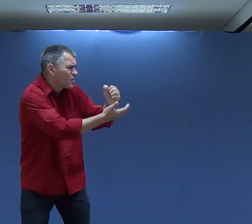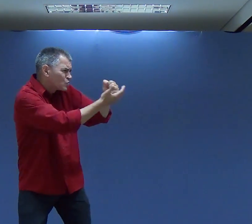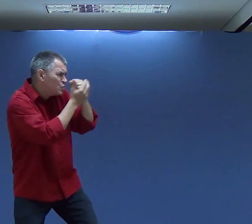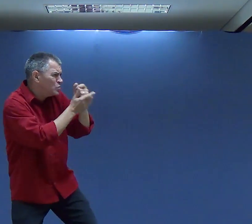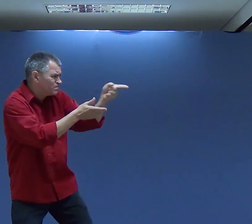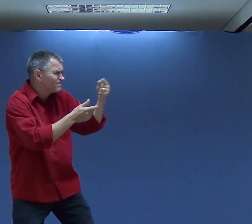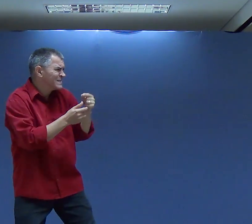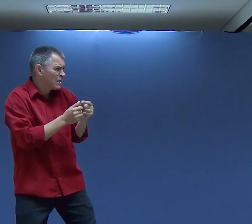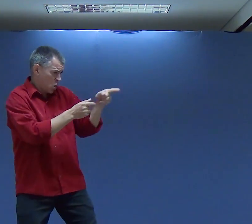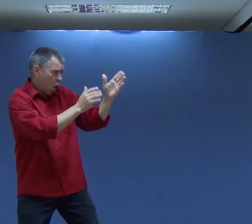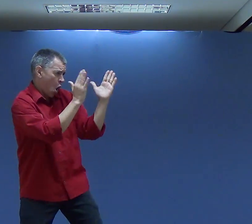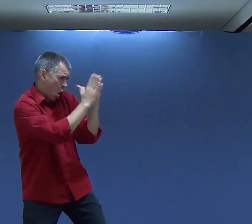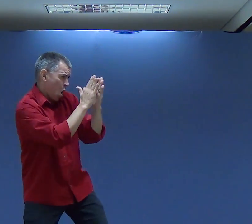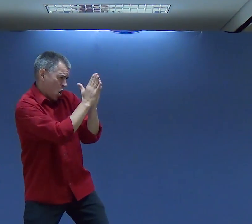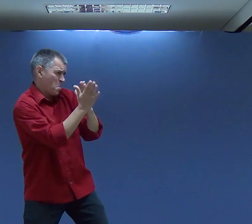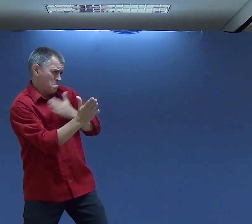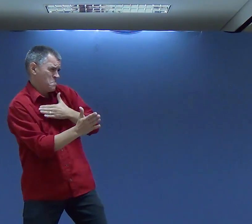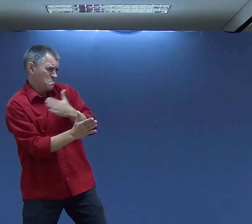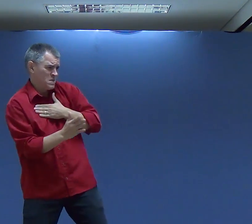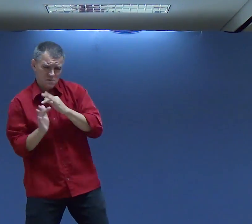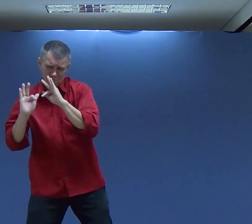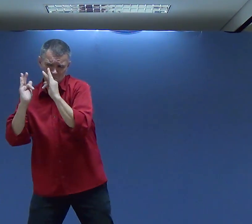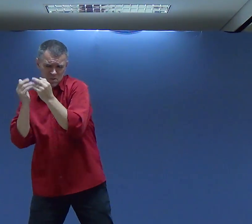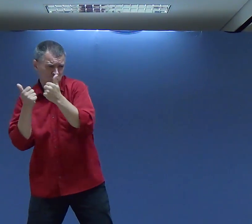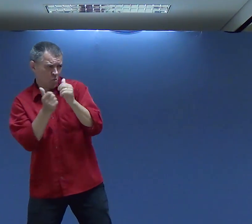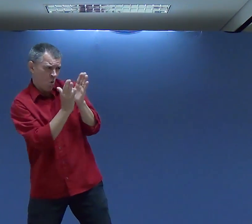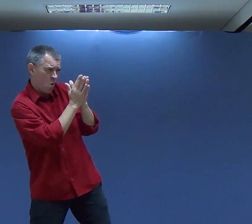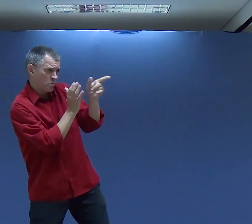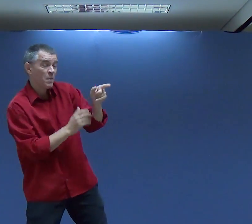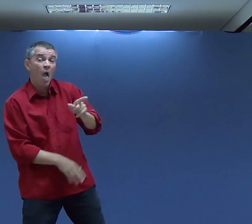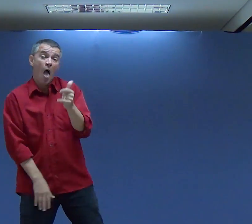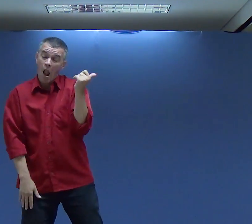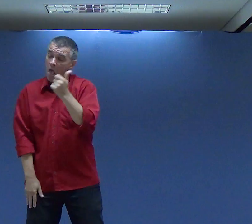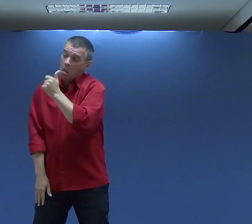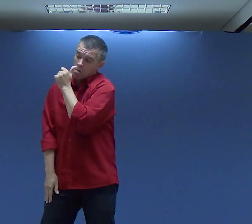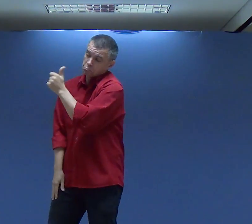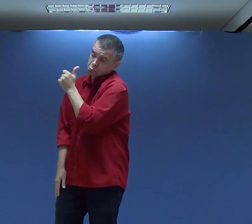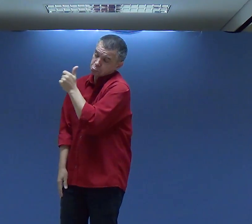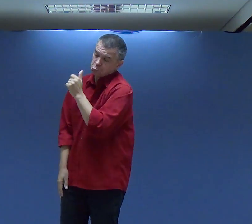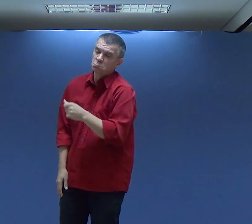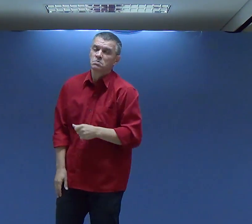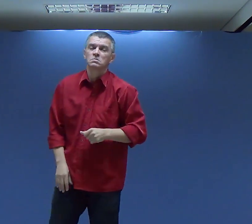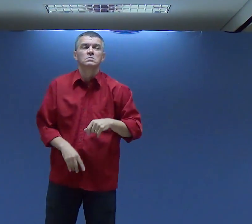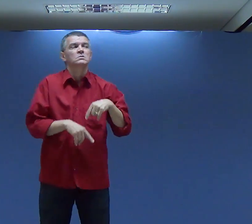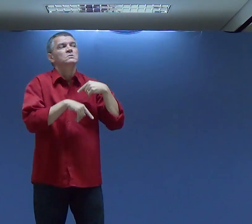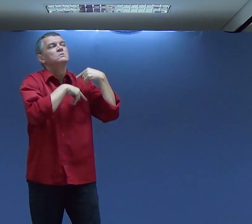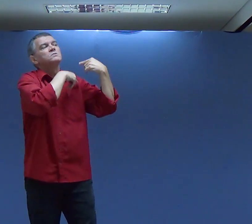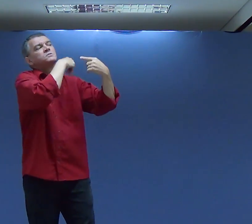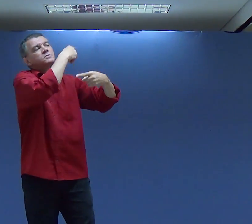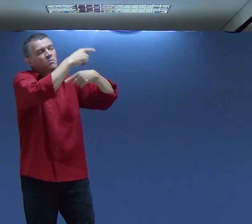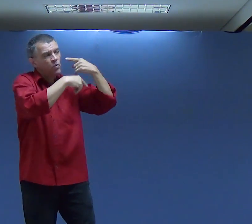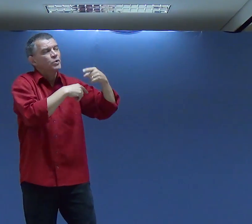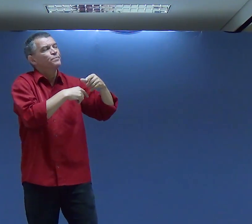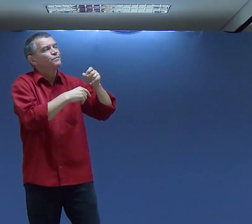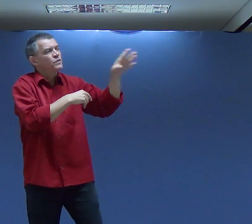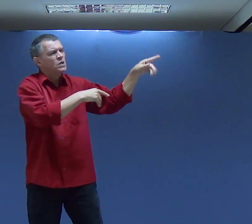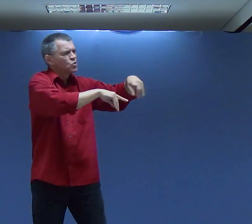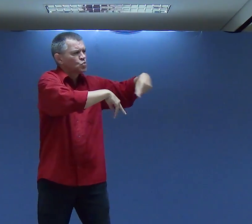Ela me pediu Algumas ajudas Eu pedi para ela Você pode comer E orar por mim Pela minha família Por algumas